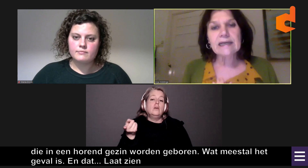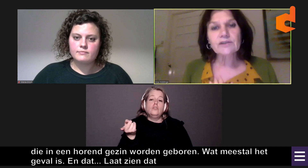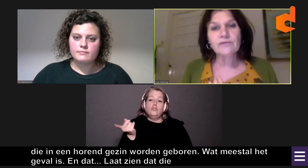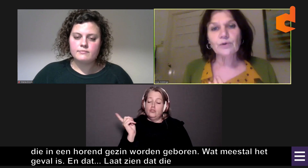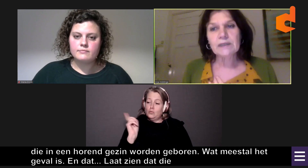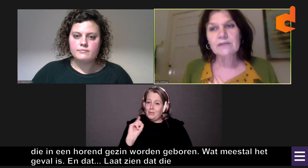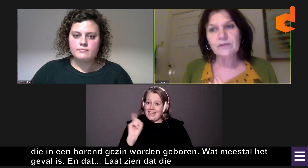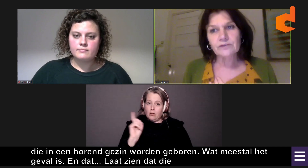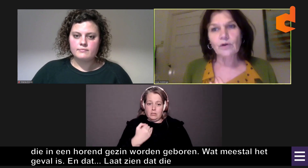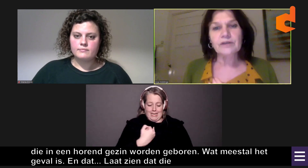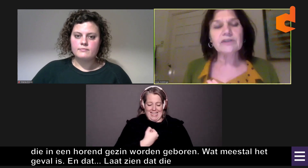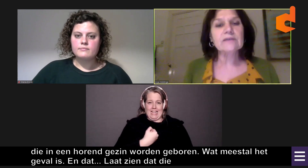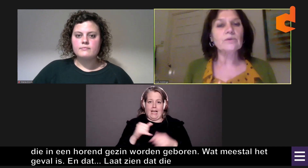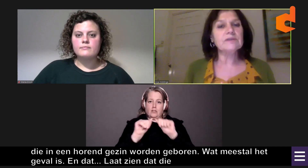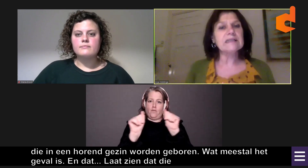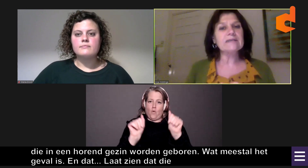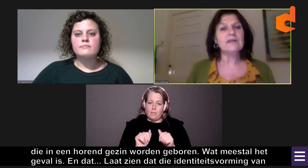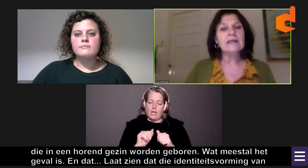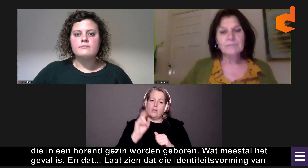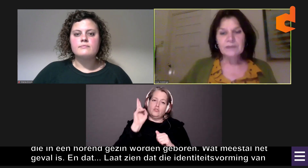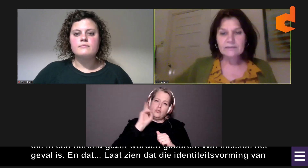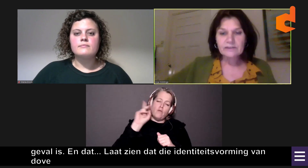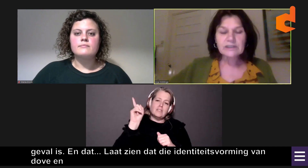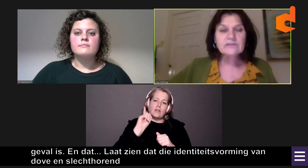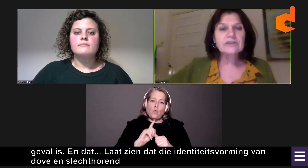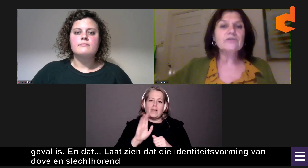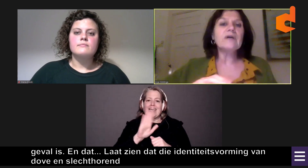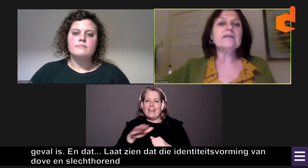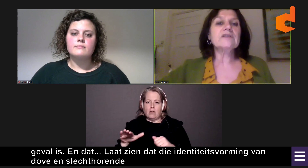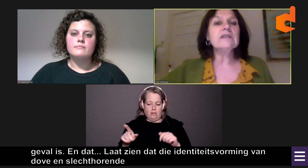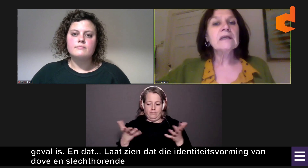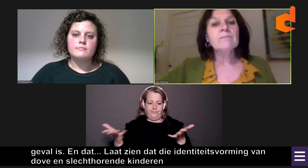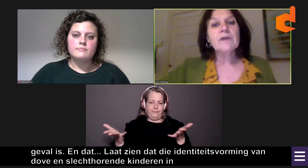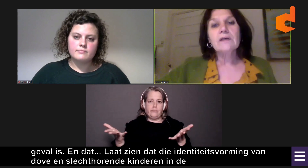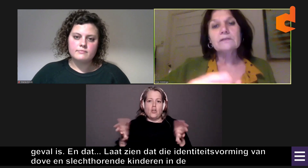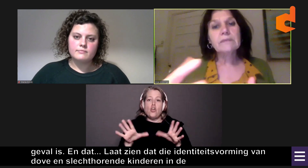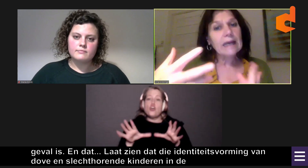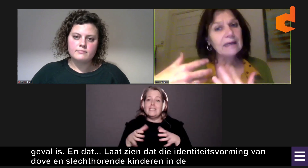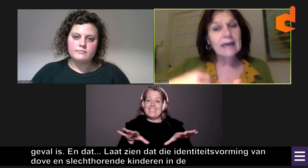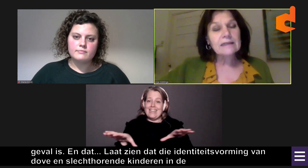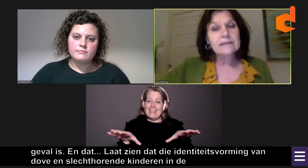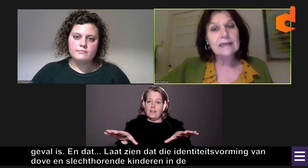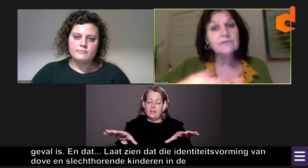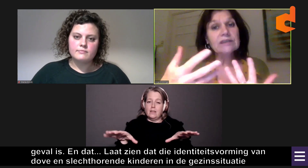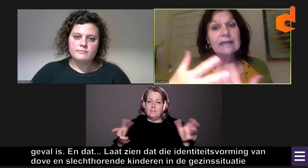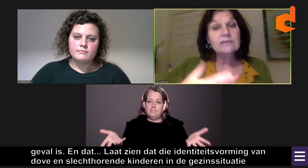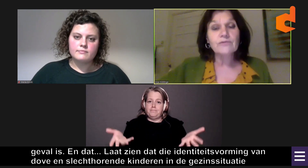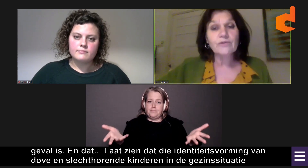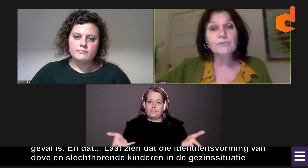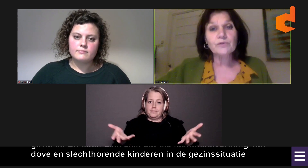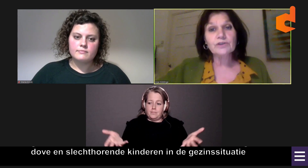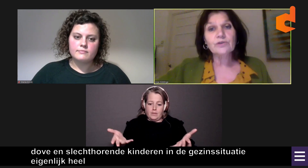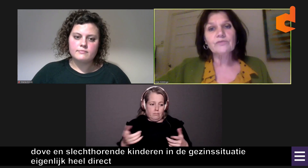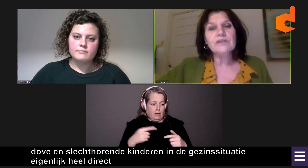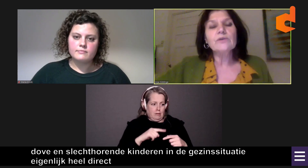identiteitsvorming van dove en slechthorende kinderen in de gezinssituatie eigenlijk heel direct